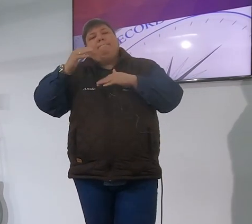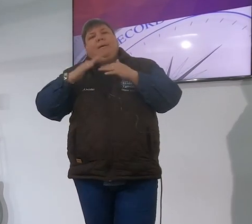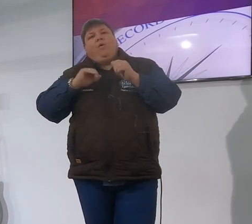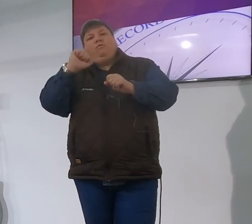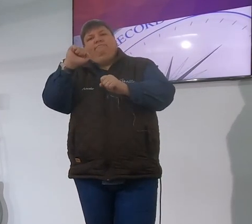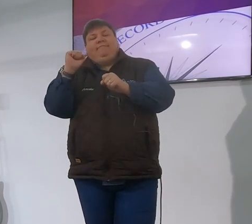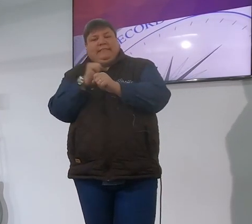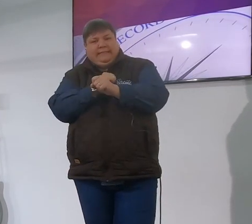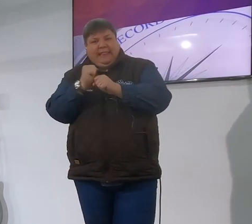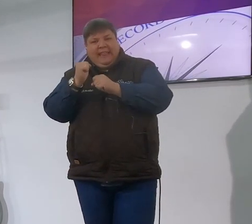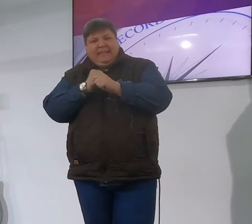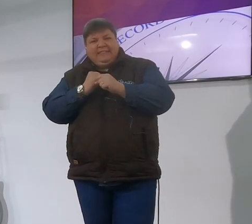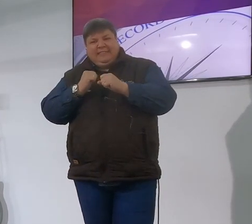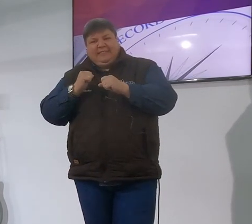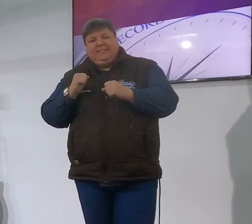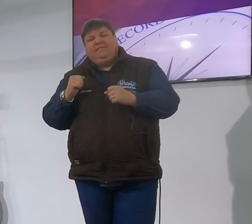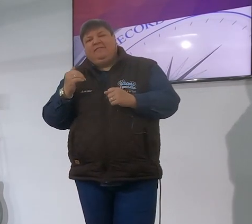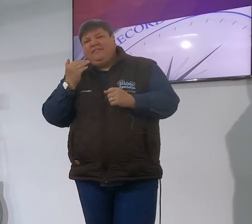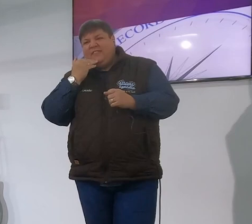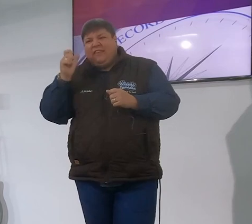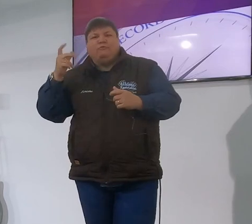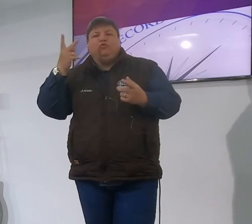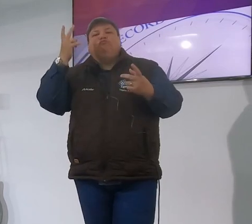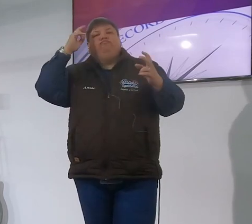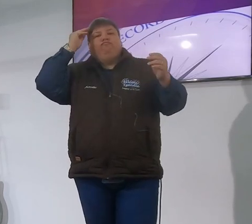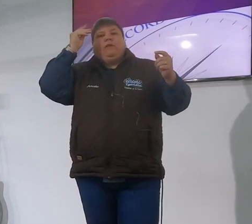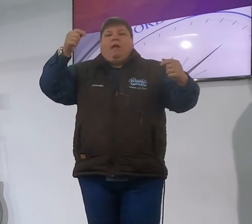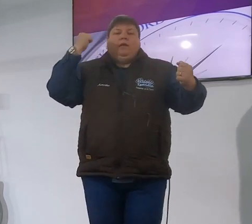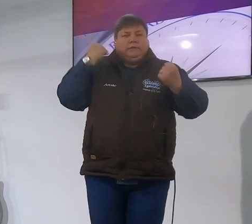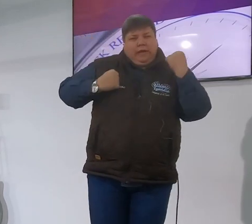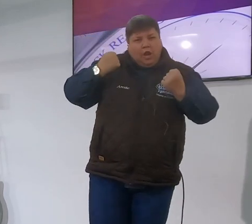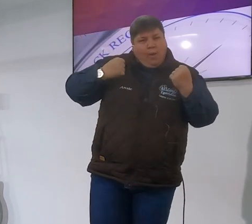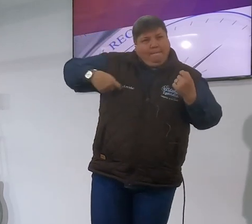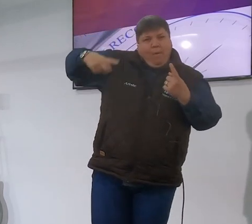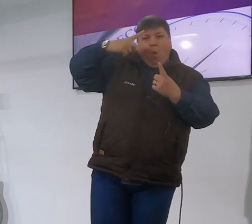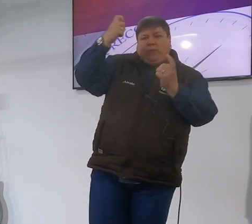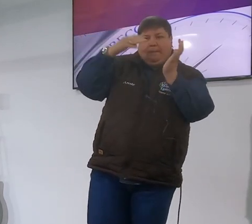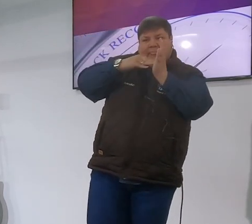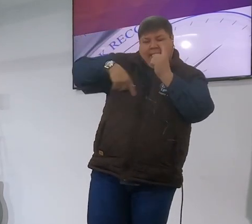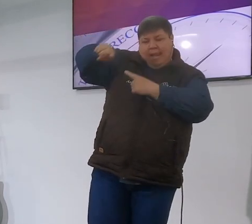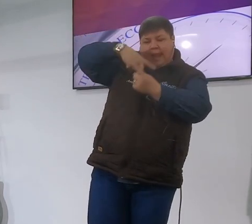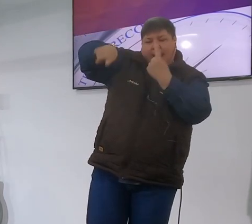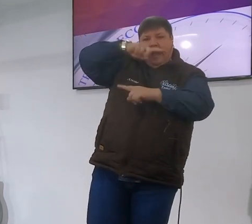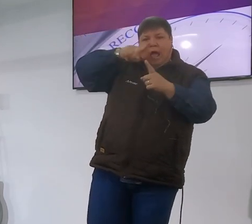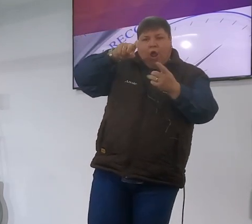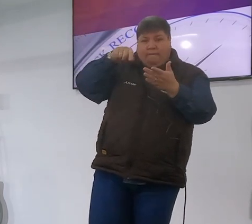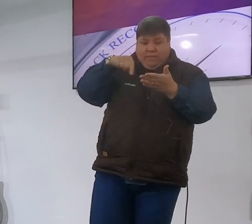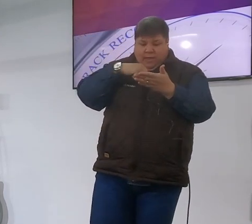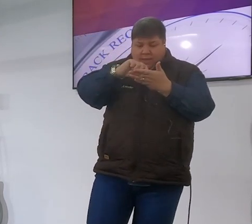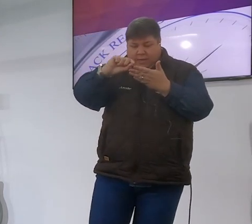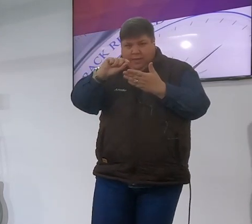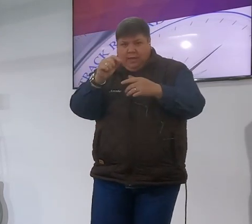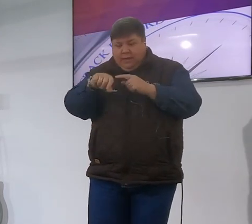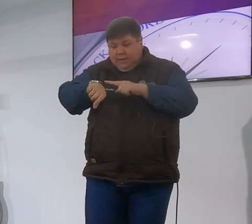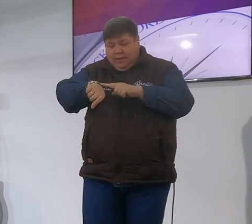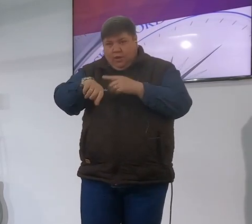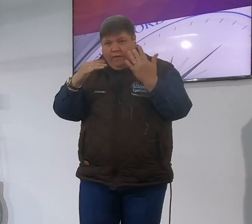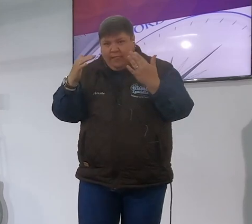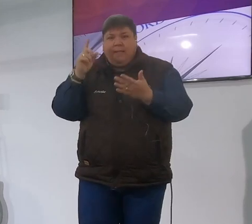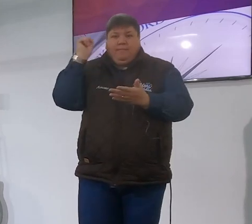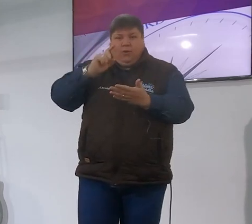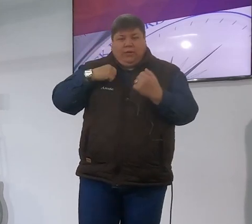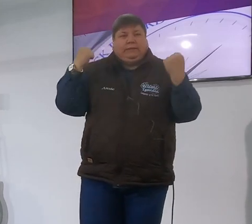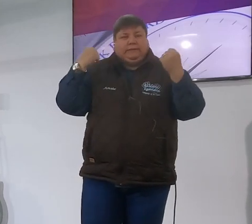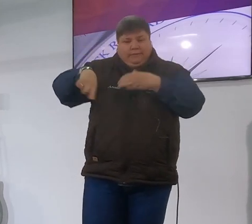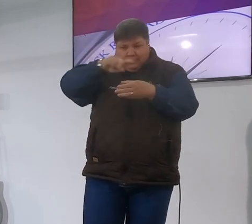bouwe geskiernis op jy oefen elke dag jy hart loop jy 100 meter en jy jy skryf elke dag neer vandag het ek om in soveel sekundes wat is een goeie